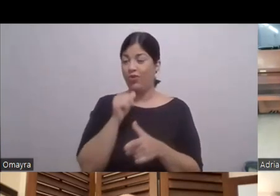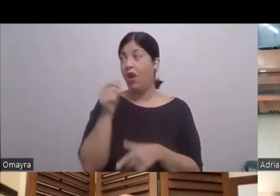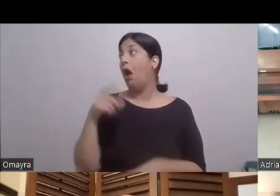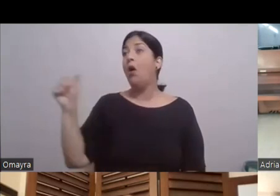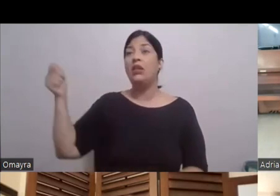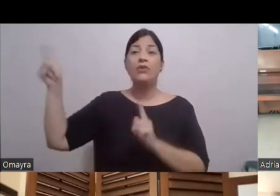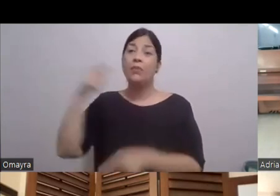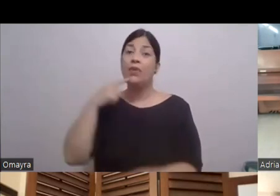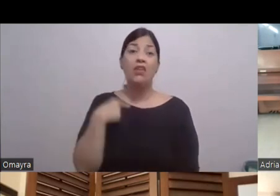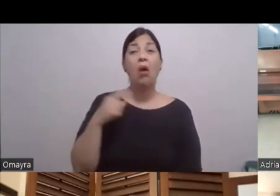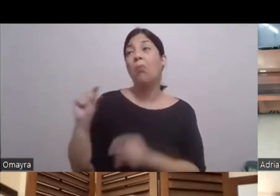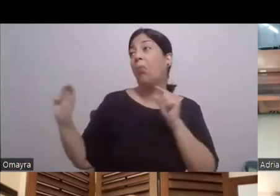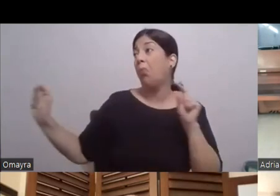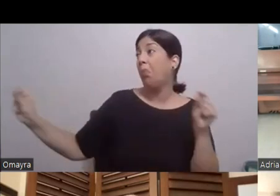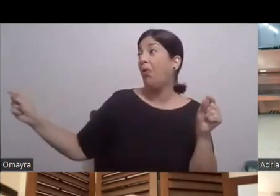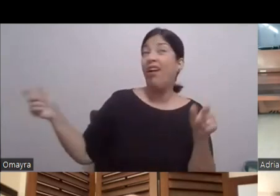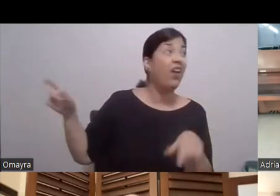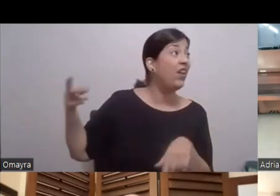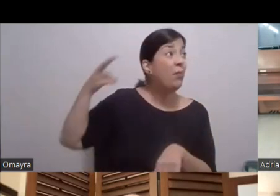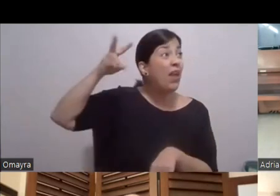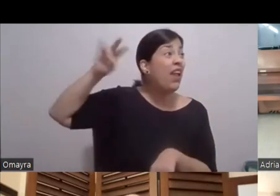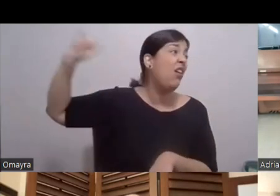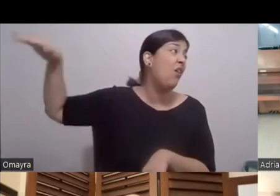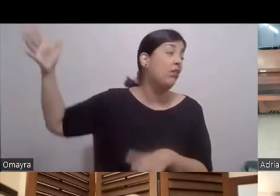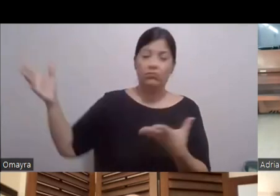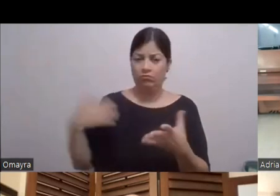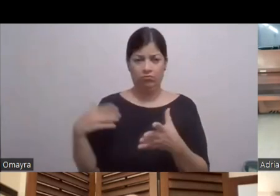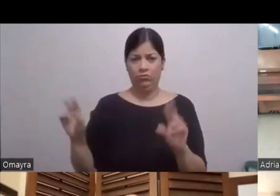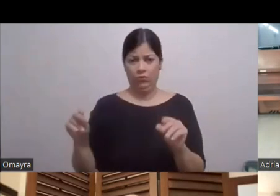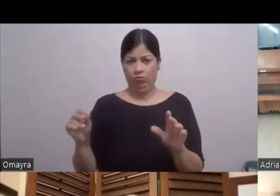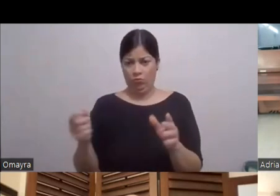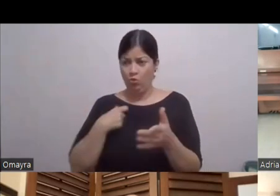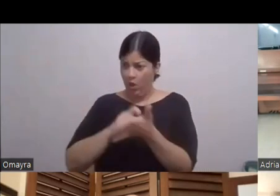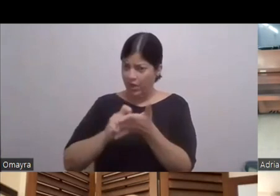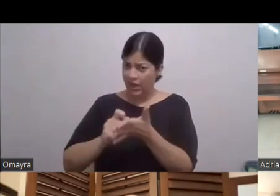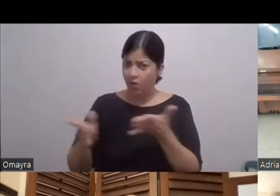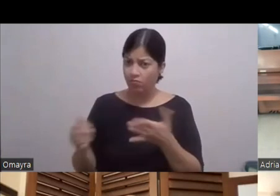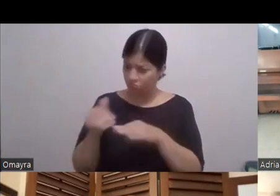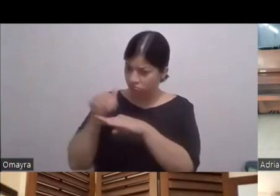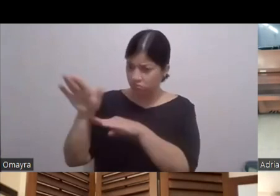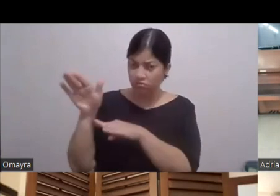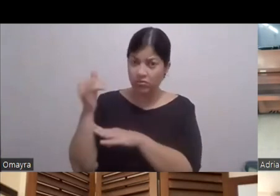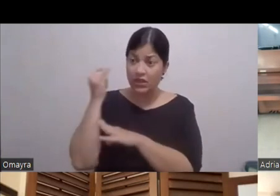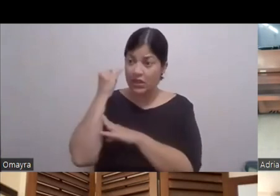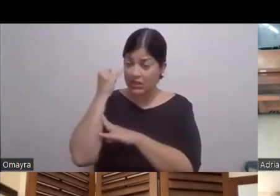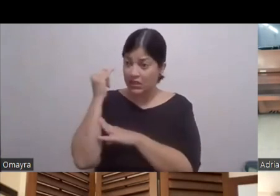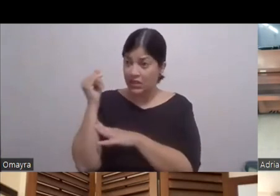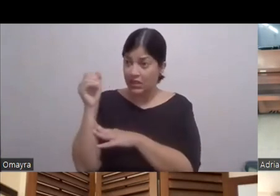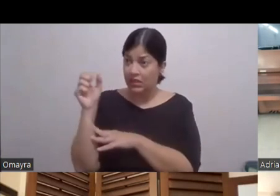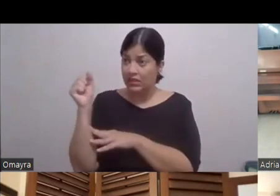O está en whatever En el sitio que sea ¿No? ¿Por qué? Déjame escribirle Y si no Y por otro lado Pues Por